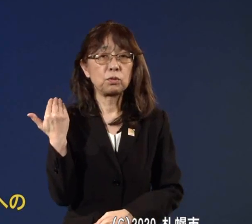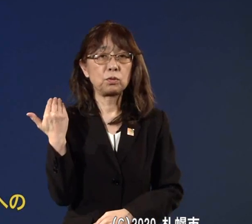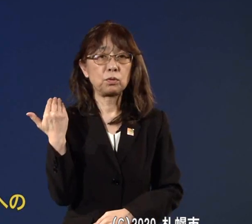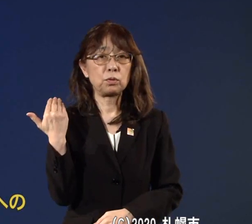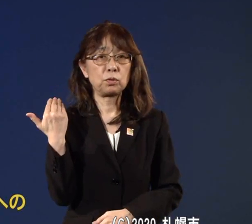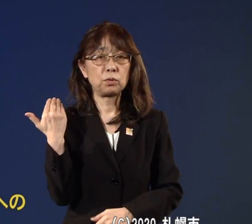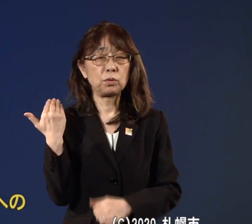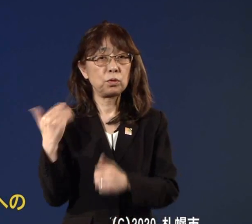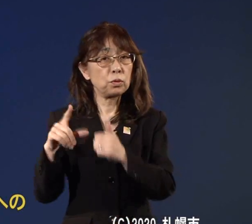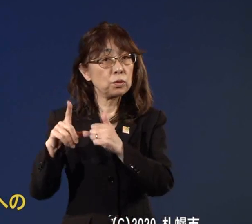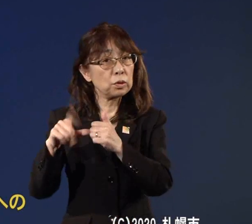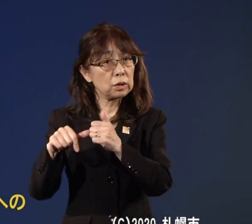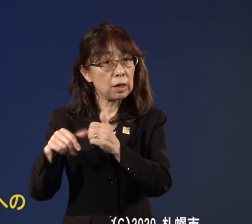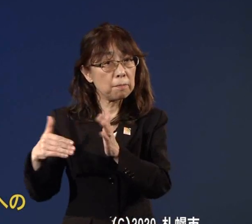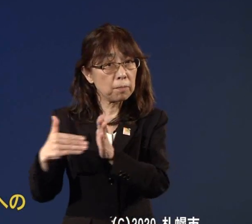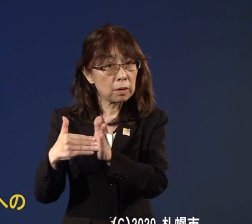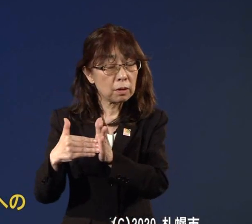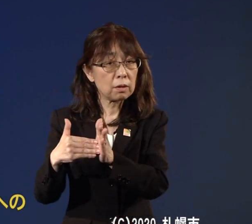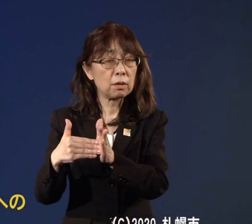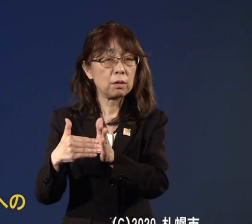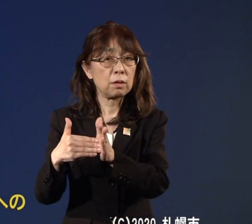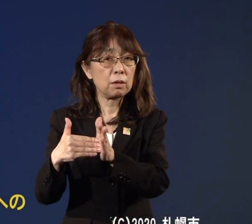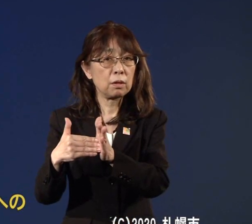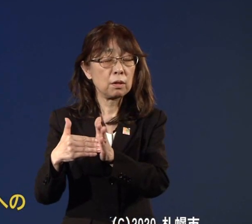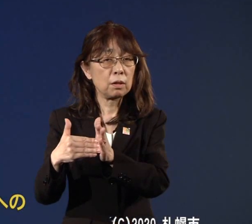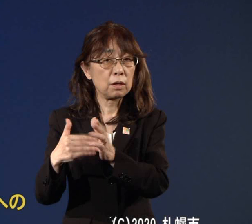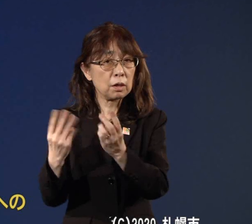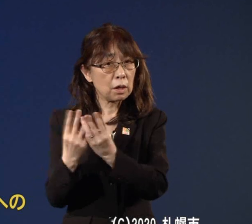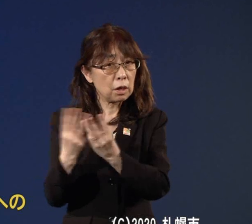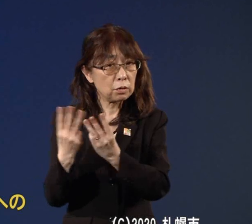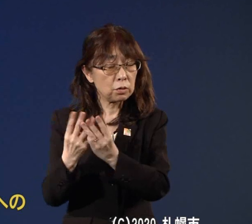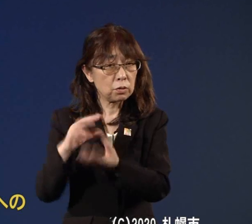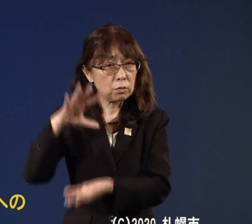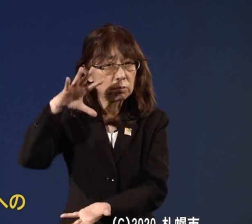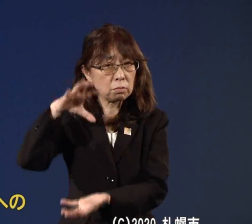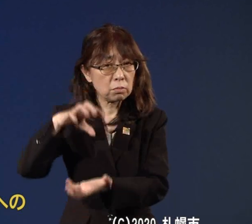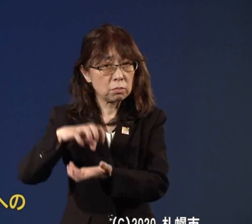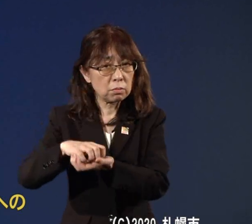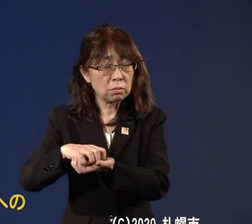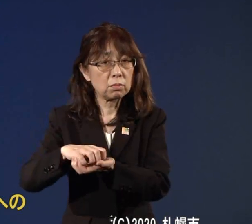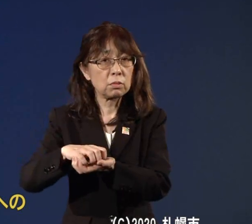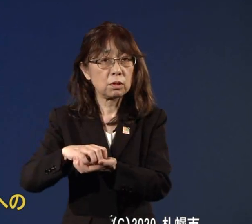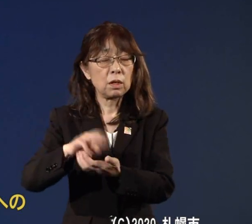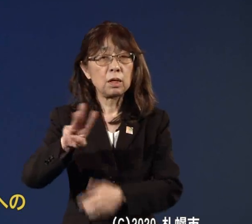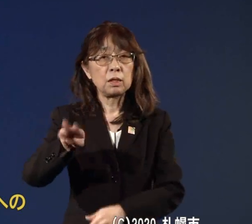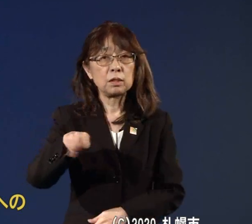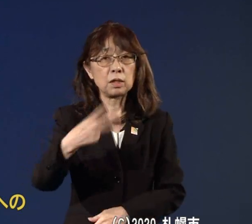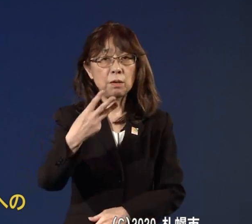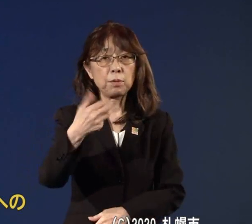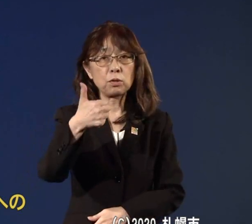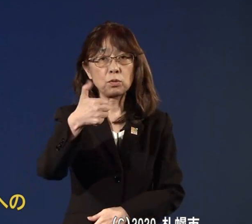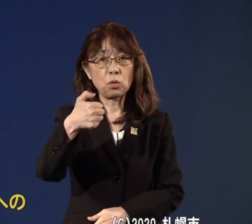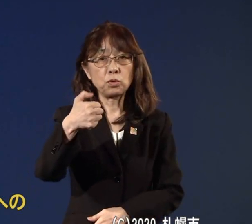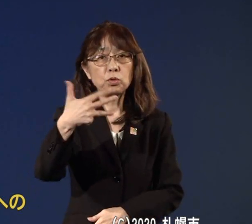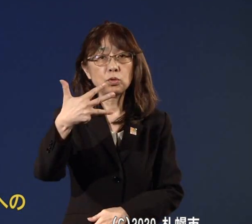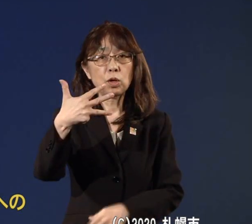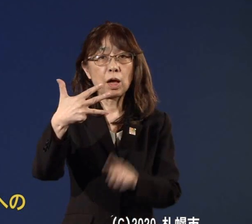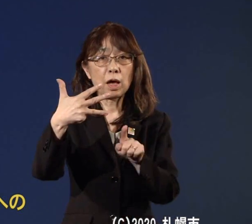でこれまでの累積の感染をされた方が358人いらっしゃいます